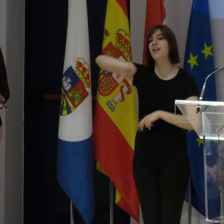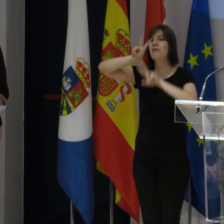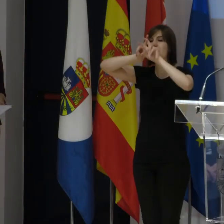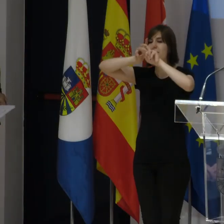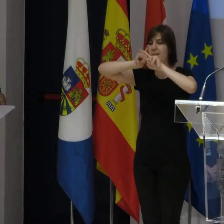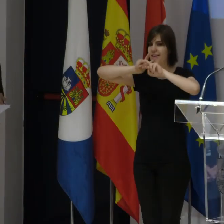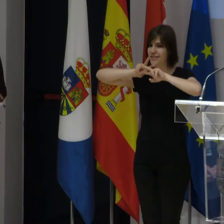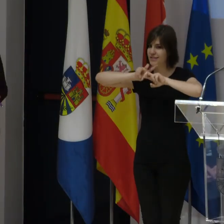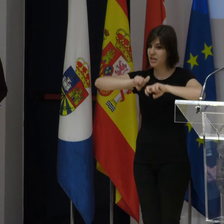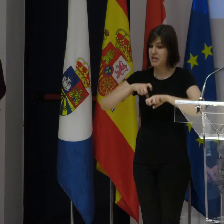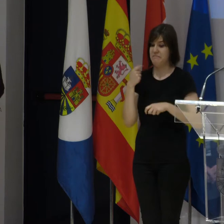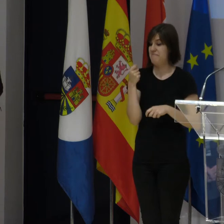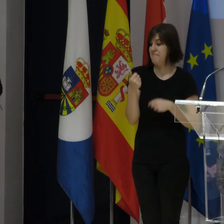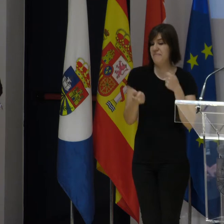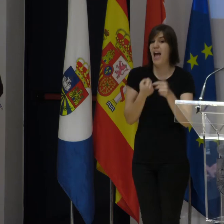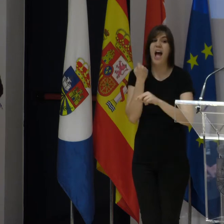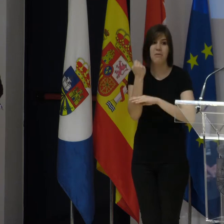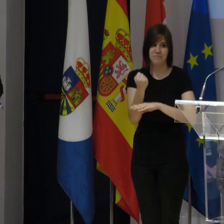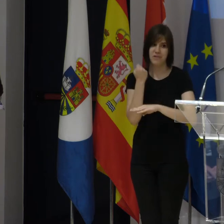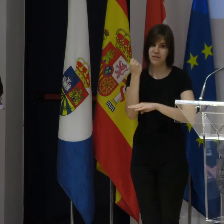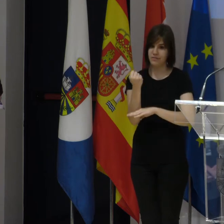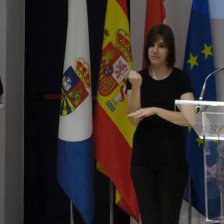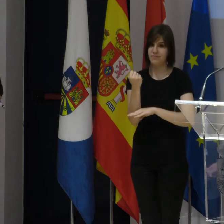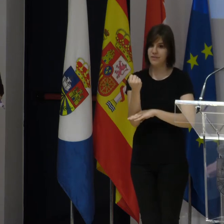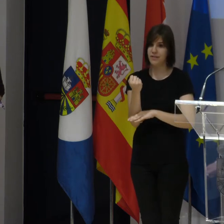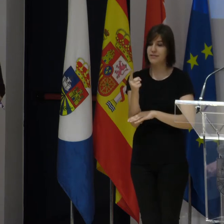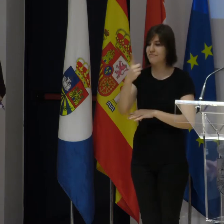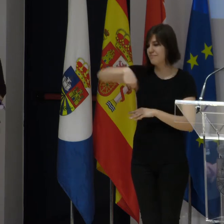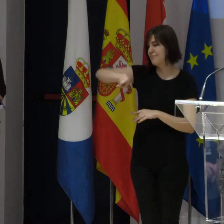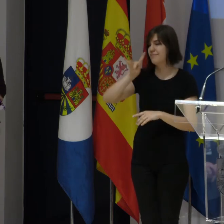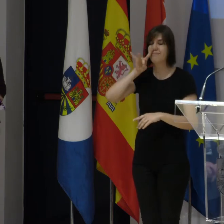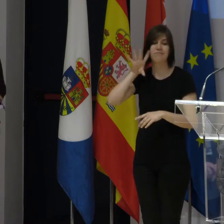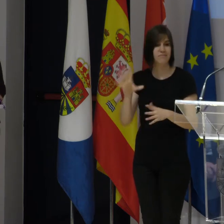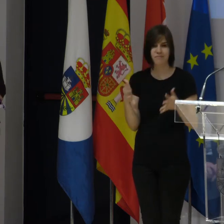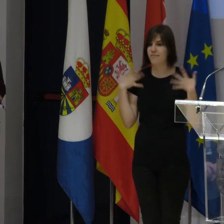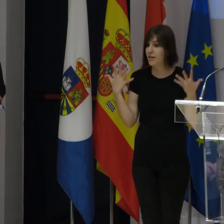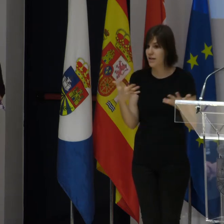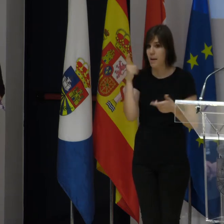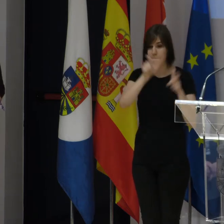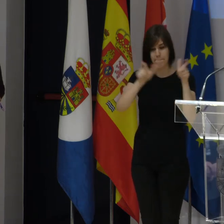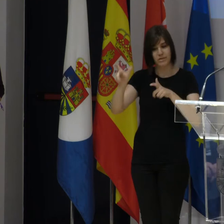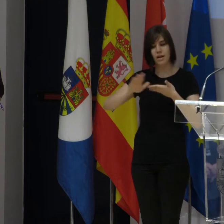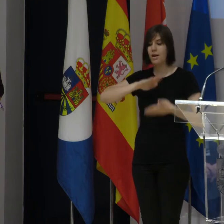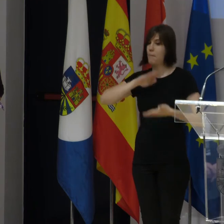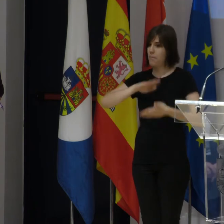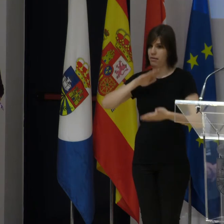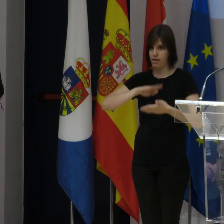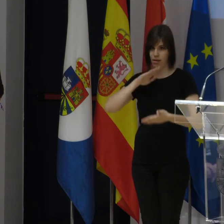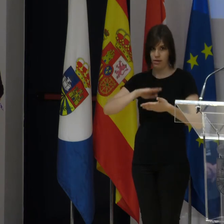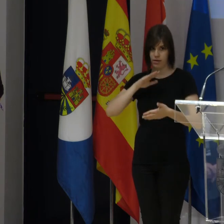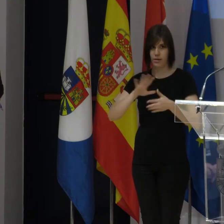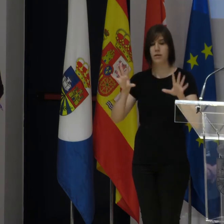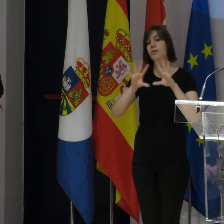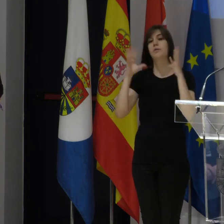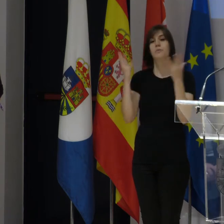y con pequeños apoyos os asombraríais de la gente, las capacidades que hay en el mundo de la